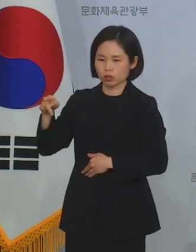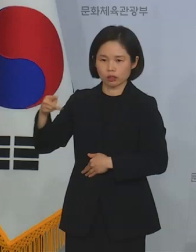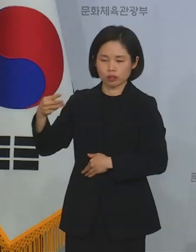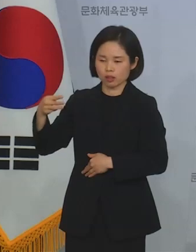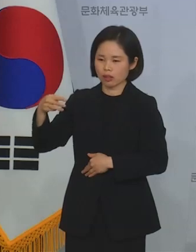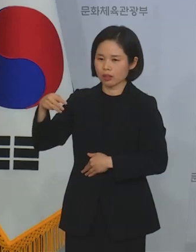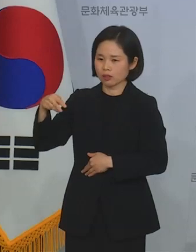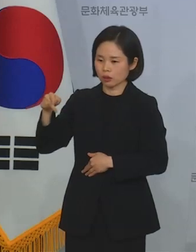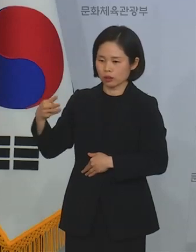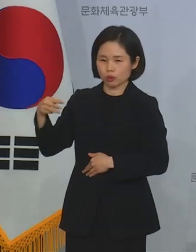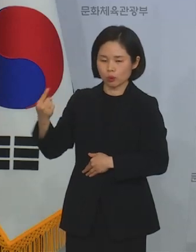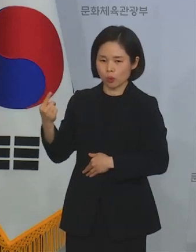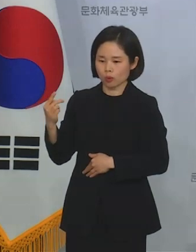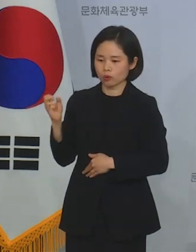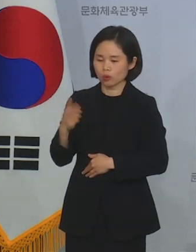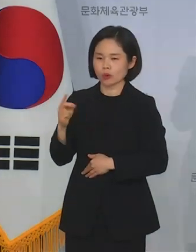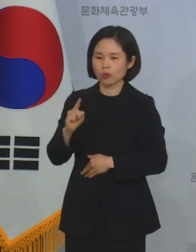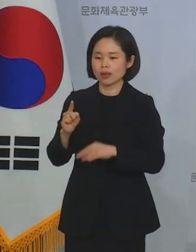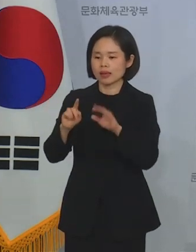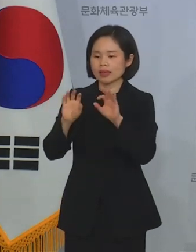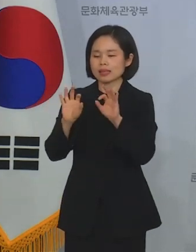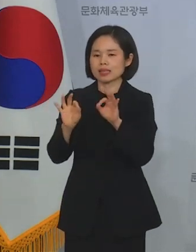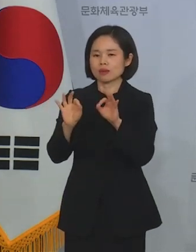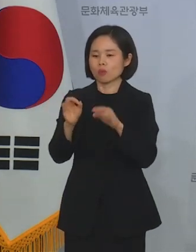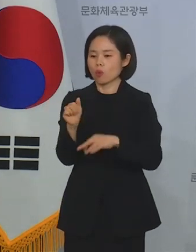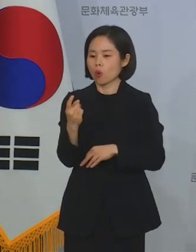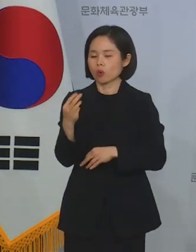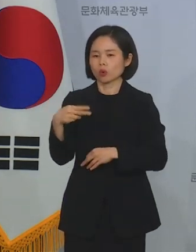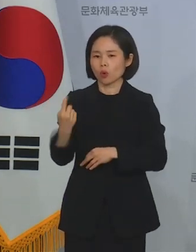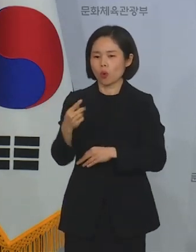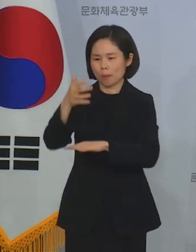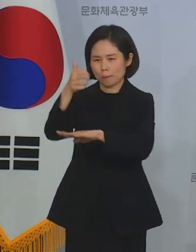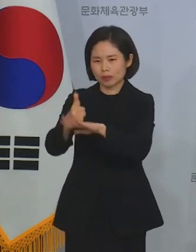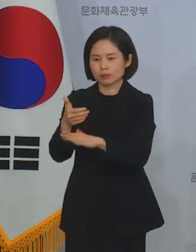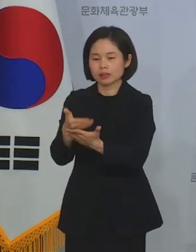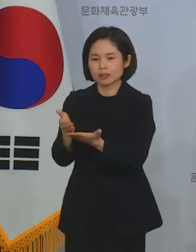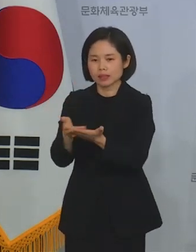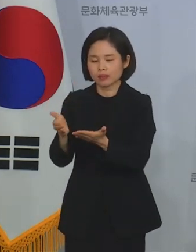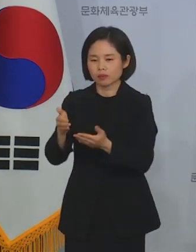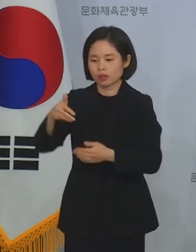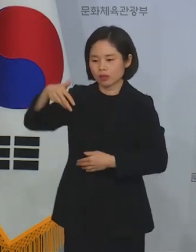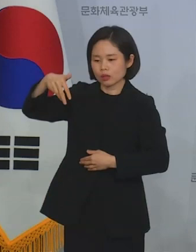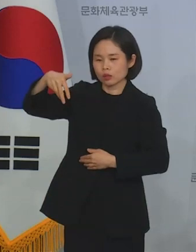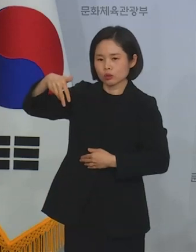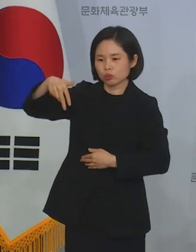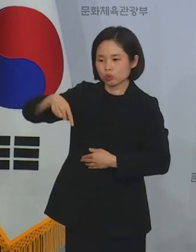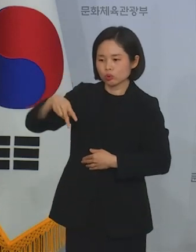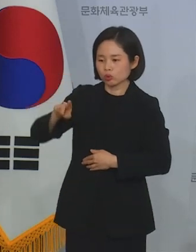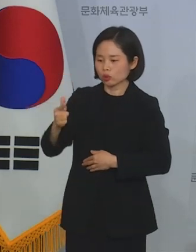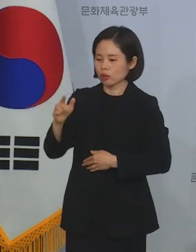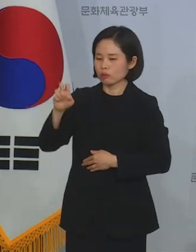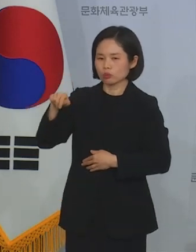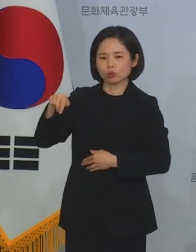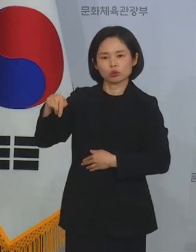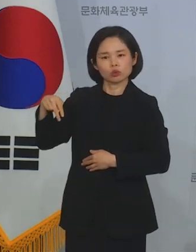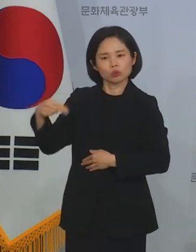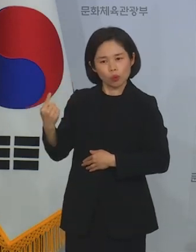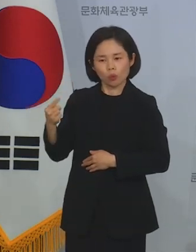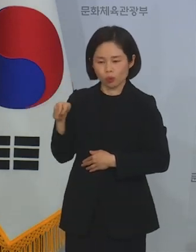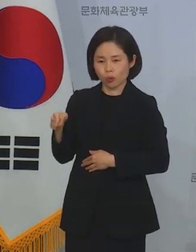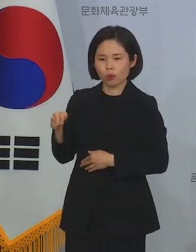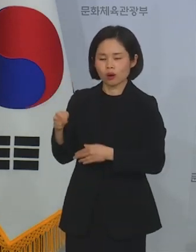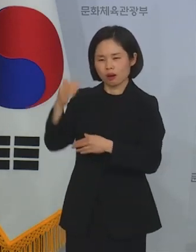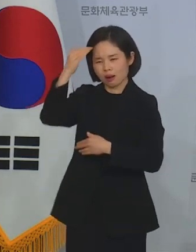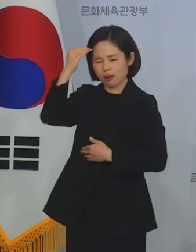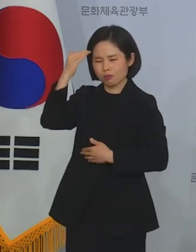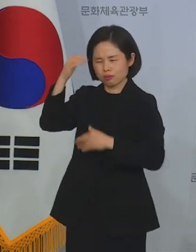1393호로 단원 김홍도 마지막 그림이라고 알려진 추성부도 등 우리 문화의 진술을